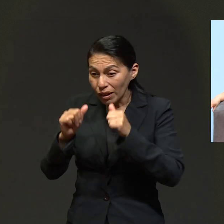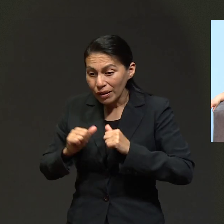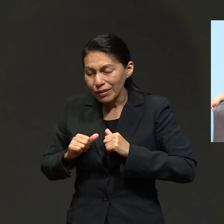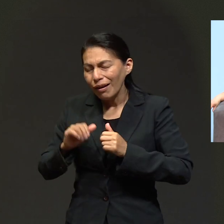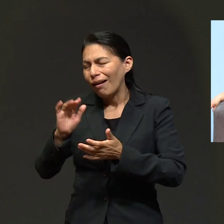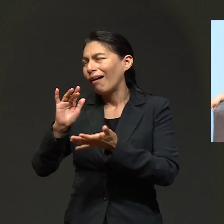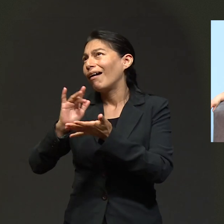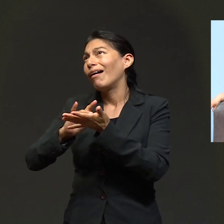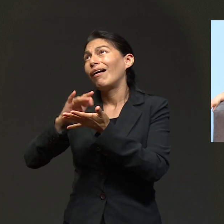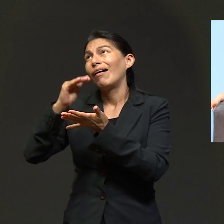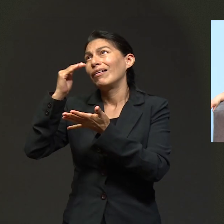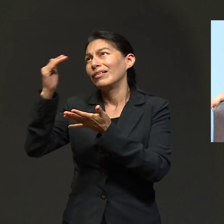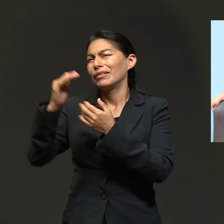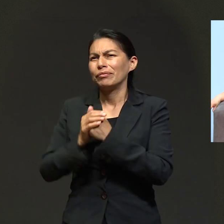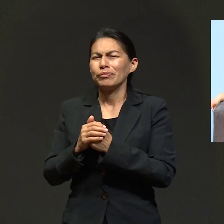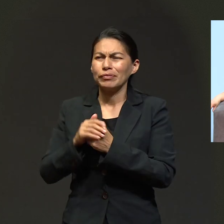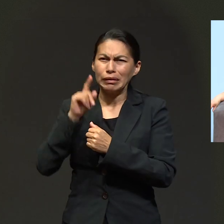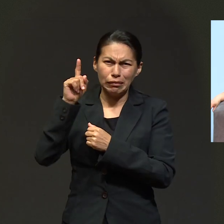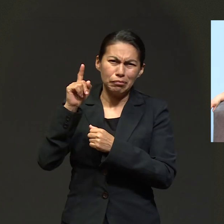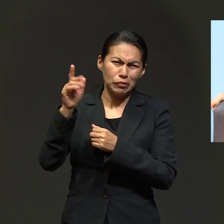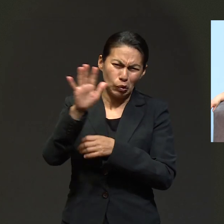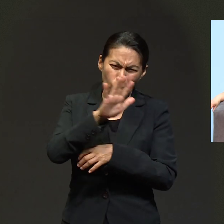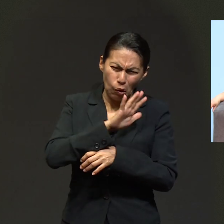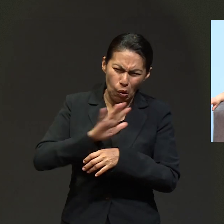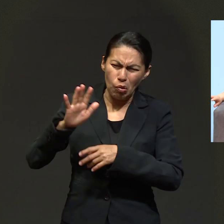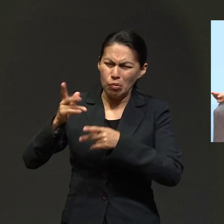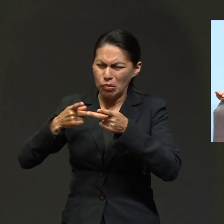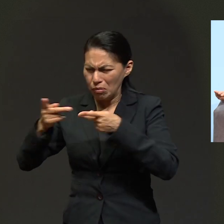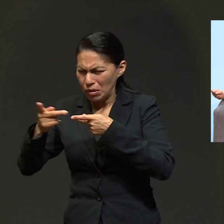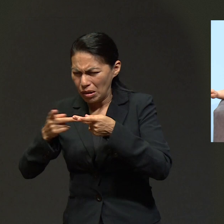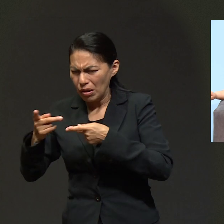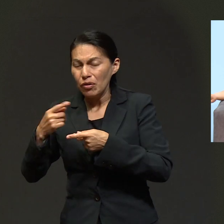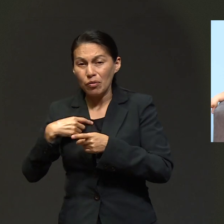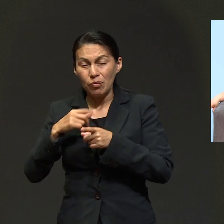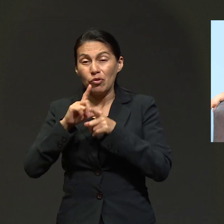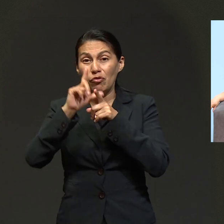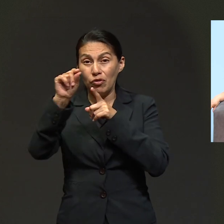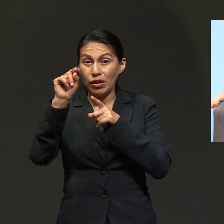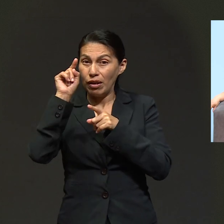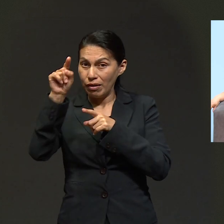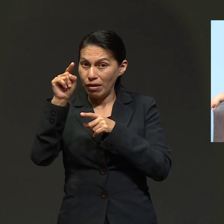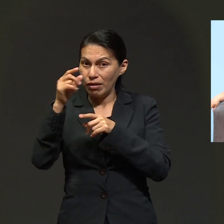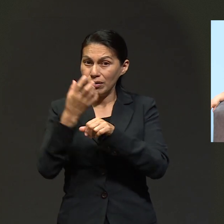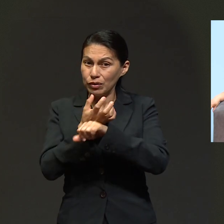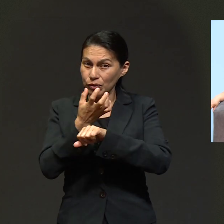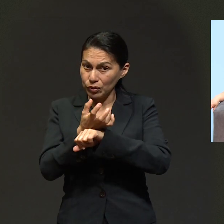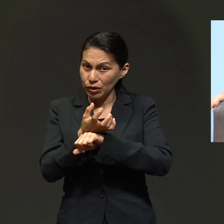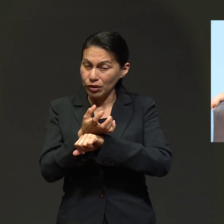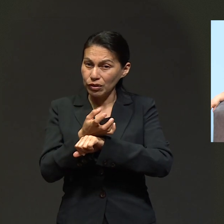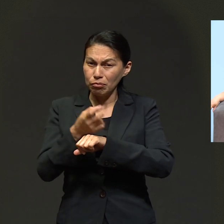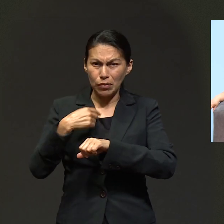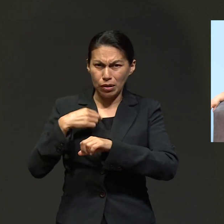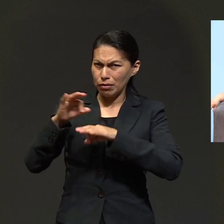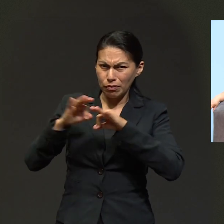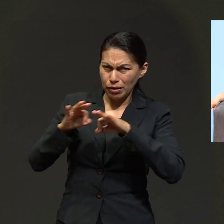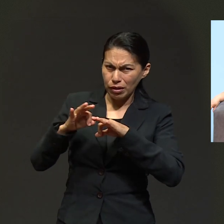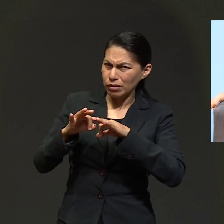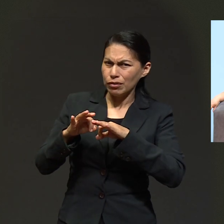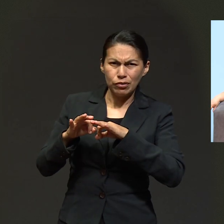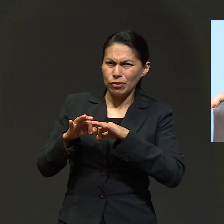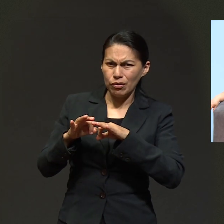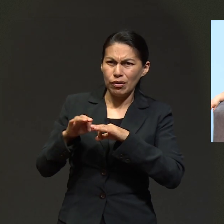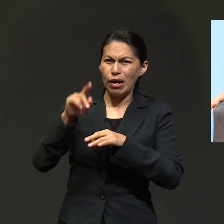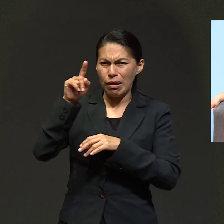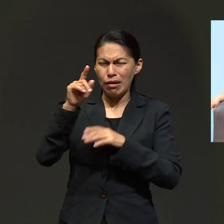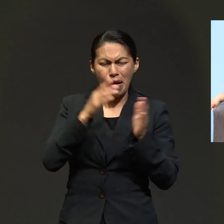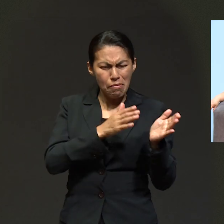asistieron y me siguen asistiendo, porque por la gracia de Dios, él ya tenía todo preparado para que yo me fuera precisamente a Estados Unidos,